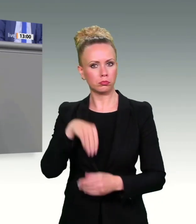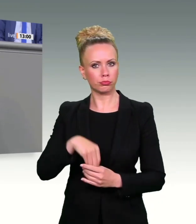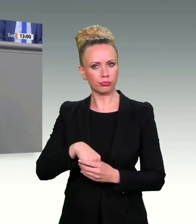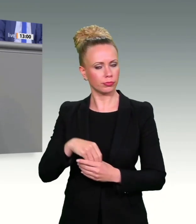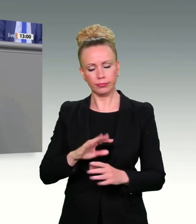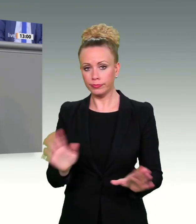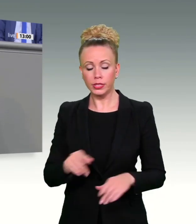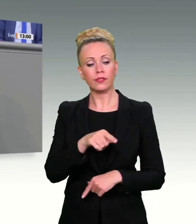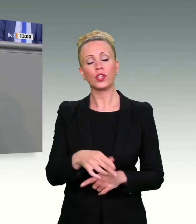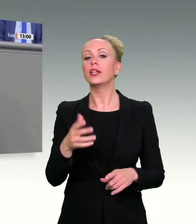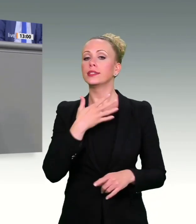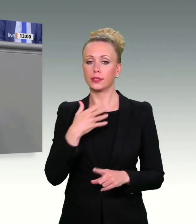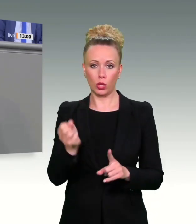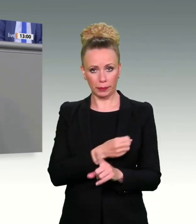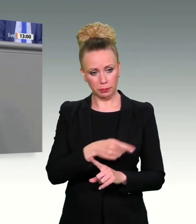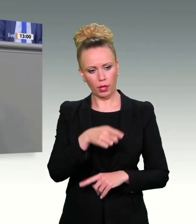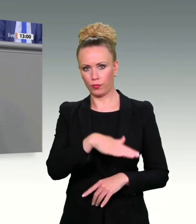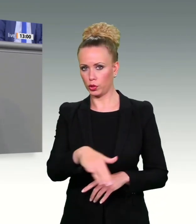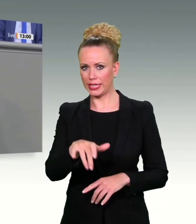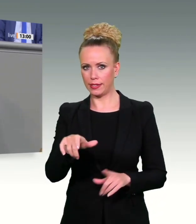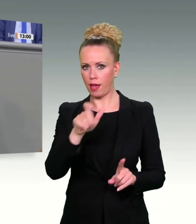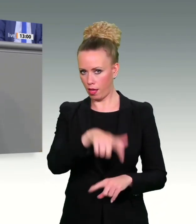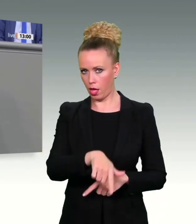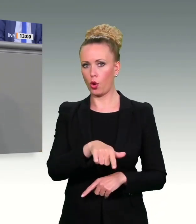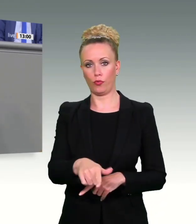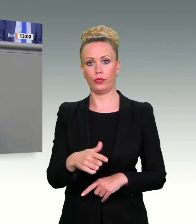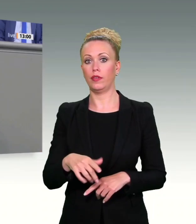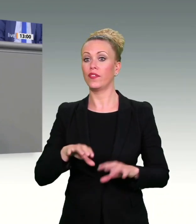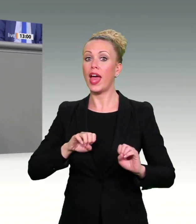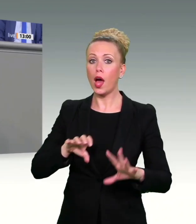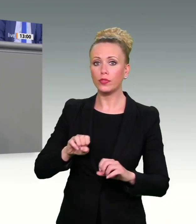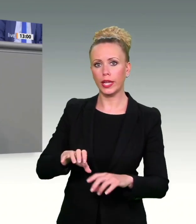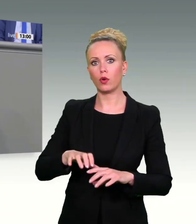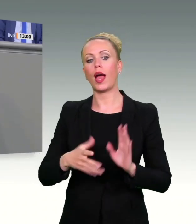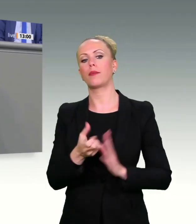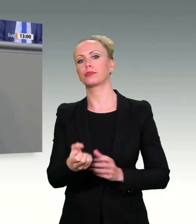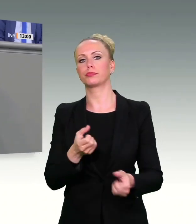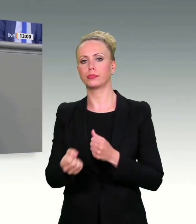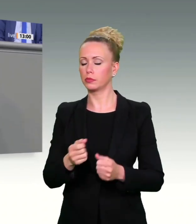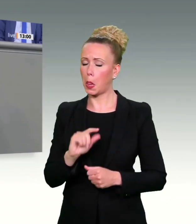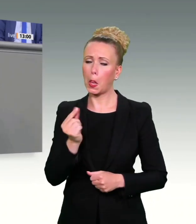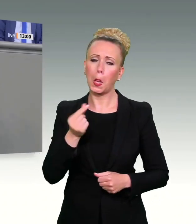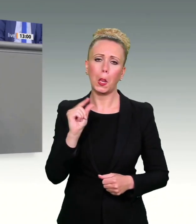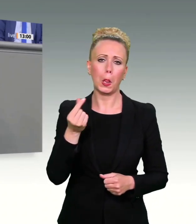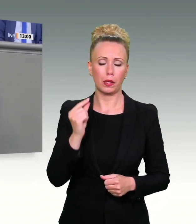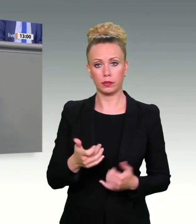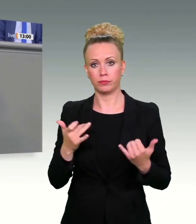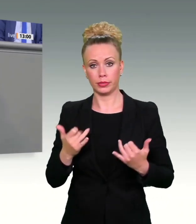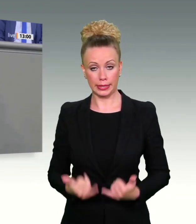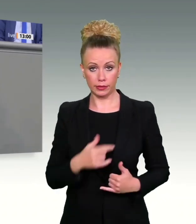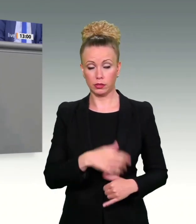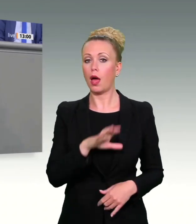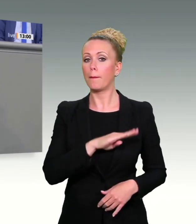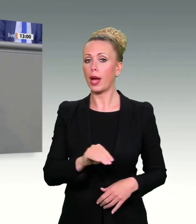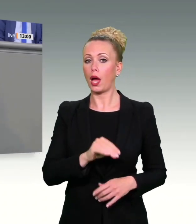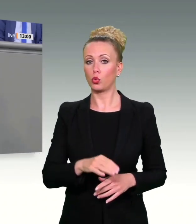beim sexuellen Missbrauch bei Kindern, trotzdem relativ hoch ist. Und jetzt kommt Marco Buschmann und macht Ihnen ein Angebot, wie man diese